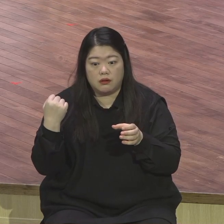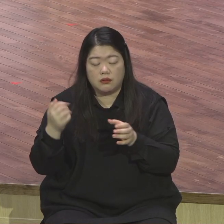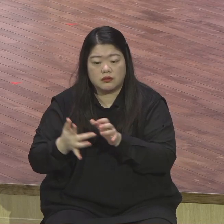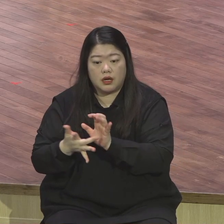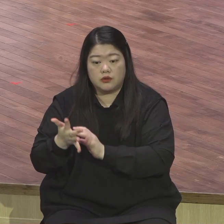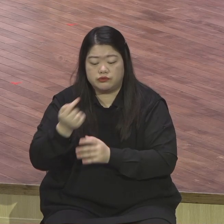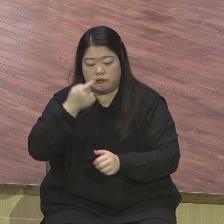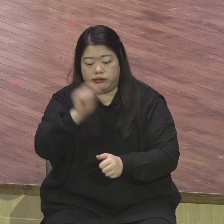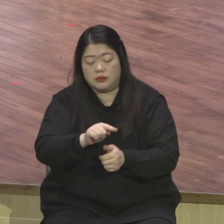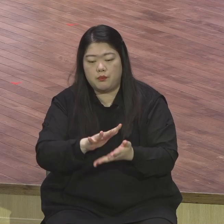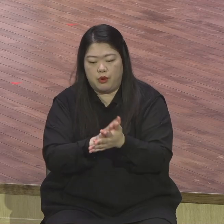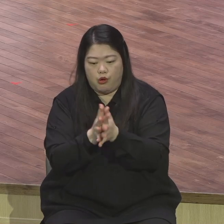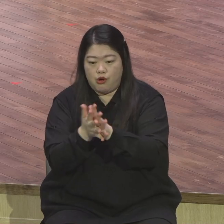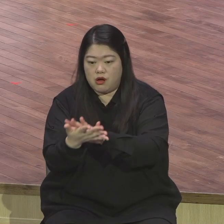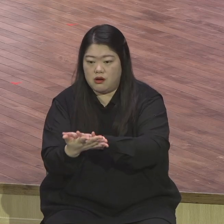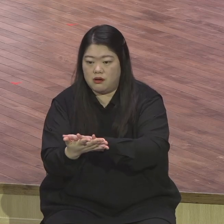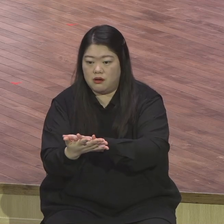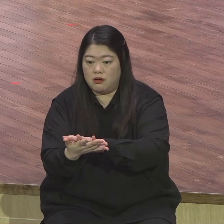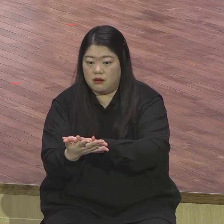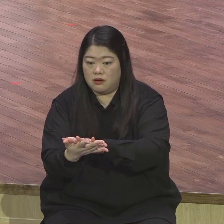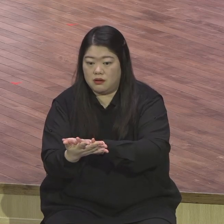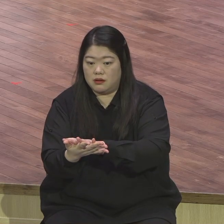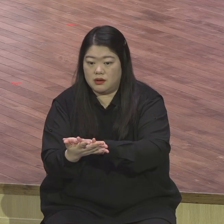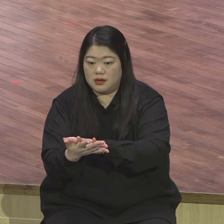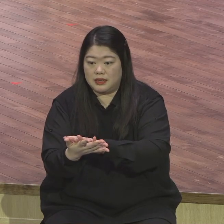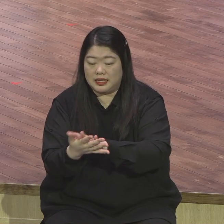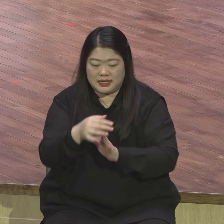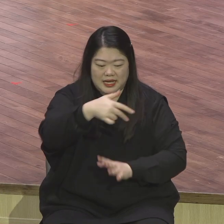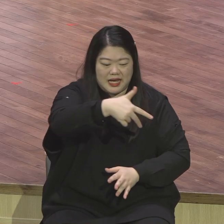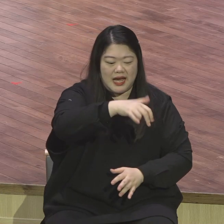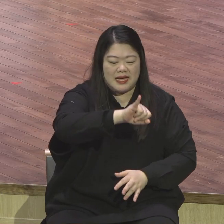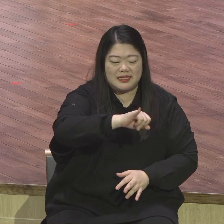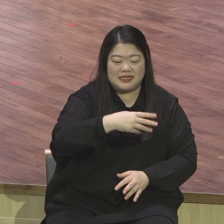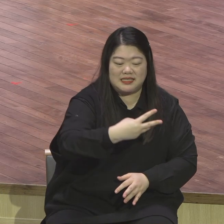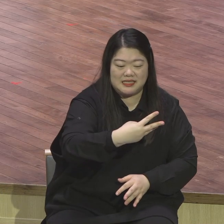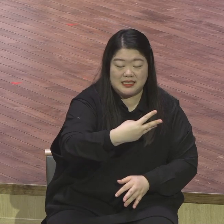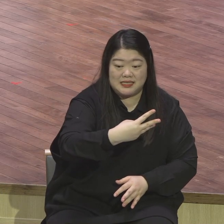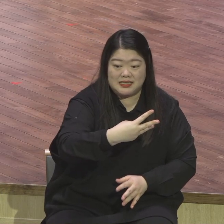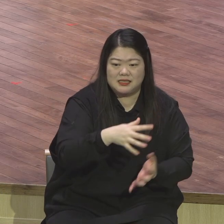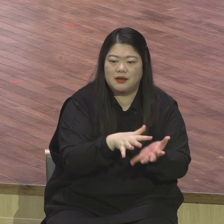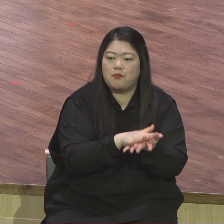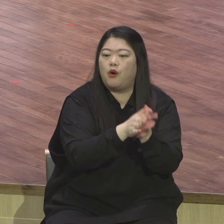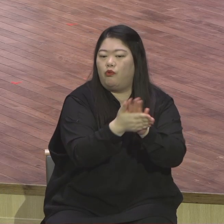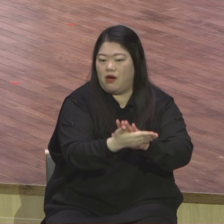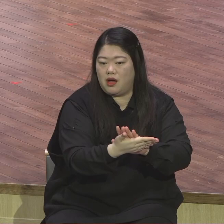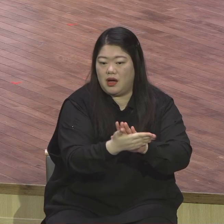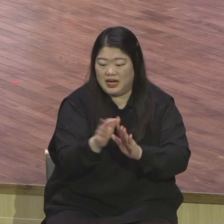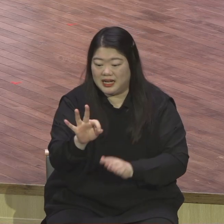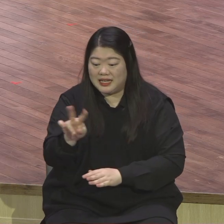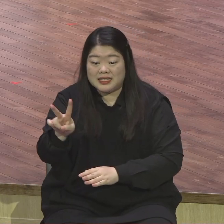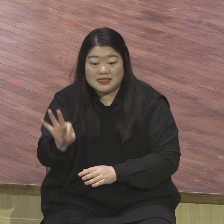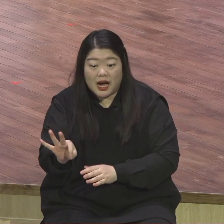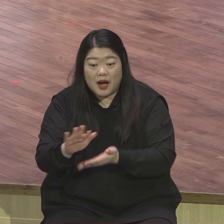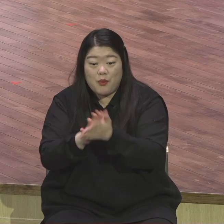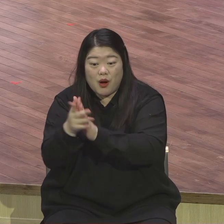질적 양의 변화가 아니에요 보금은 우리를 질적 변화시기를 원하세요